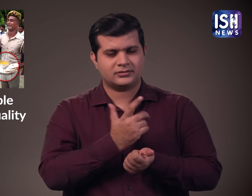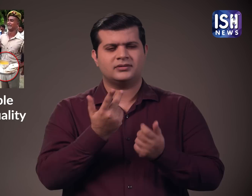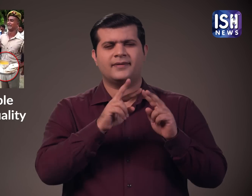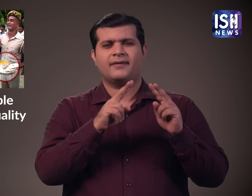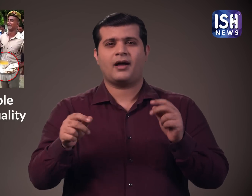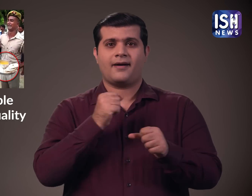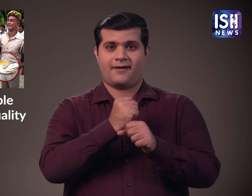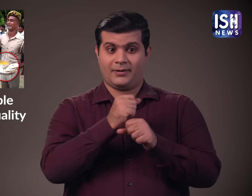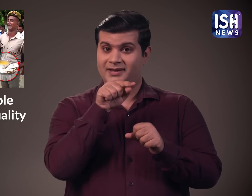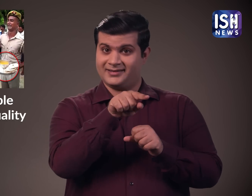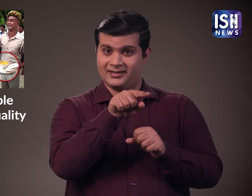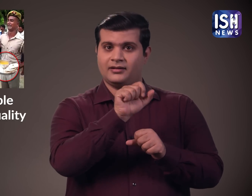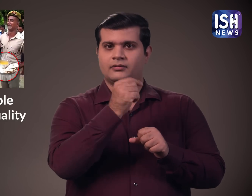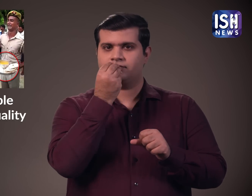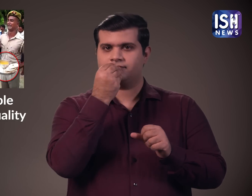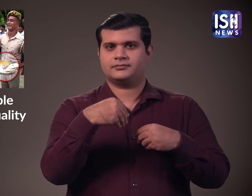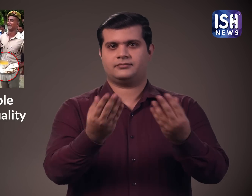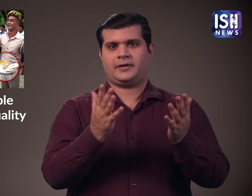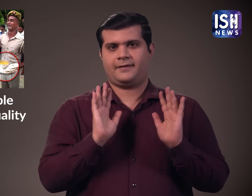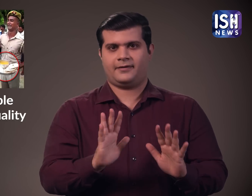आदी में भोजन उपलप्त कराया जाता है